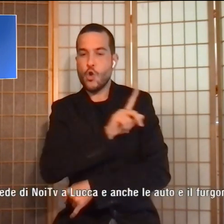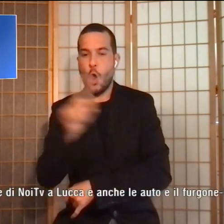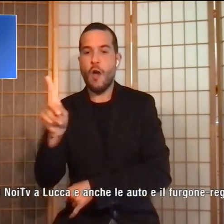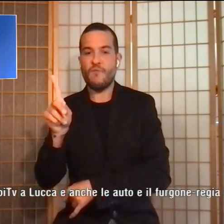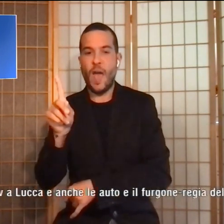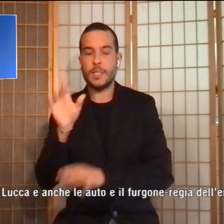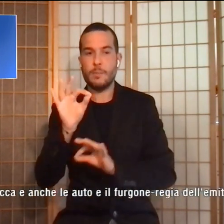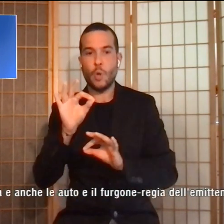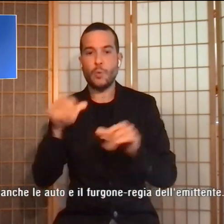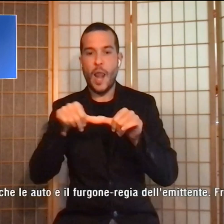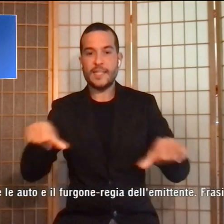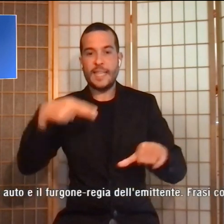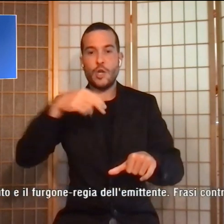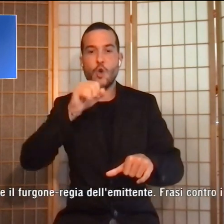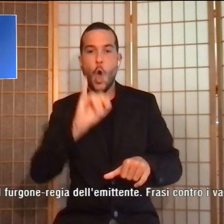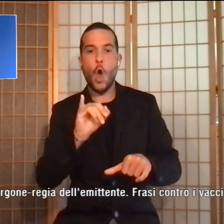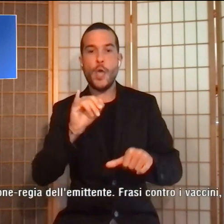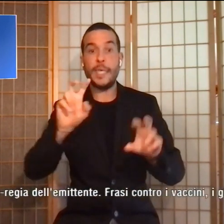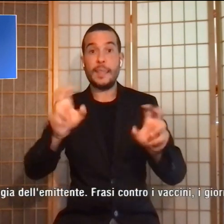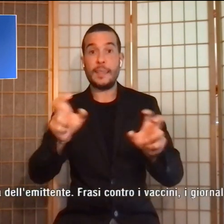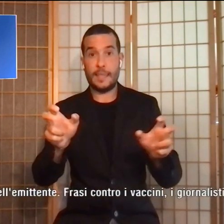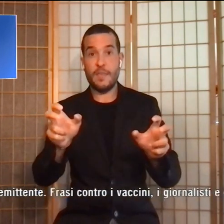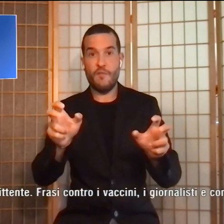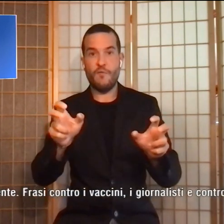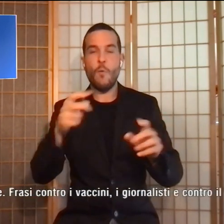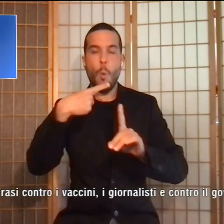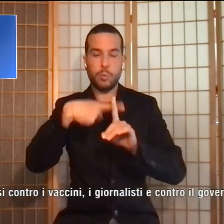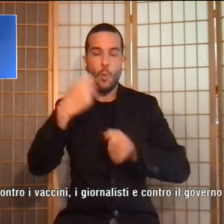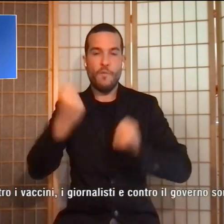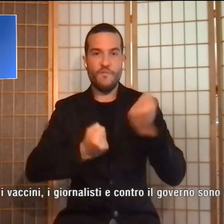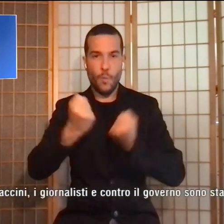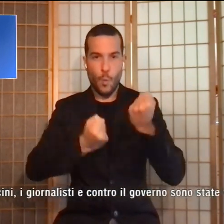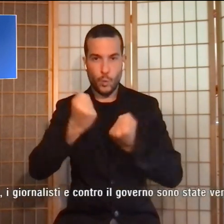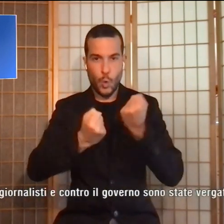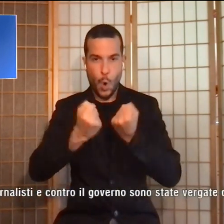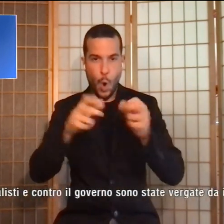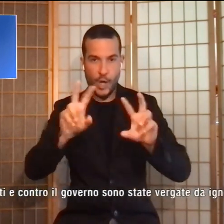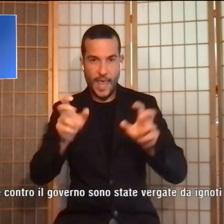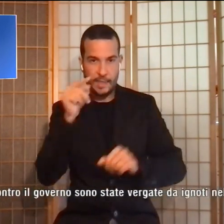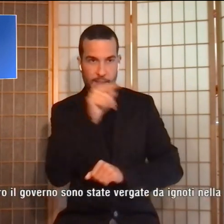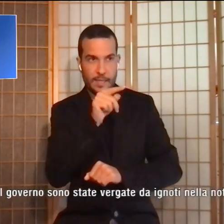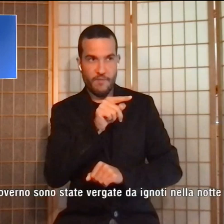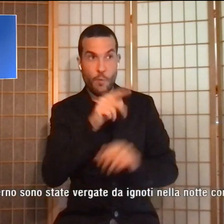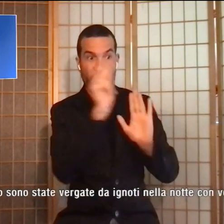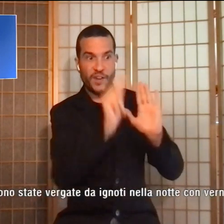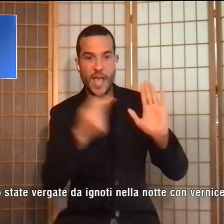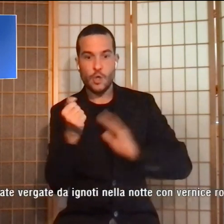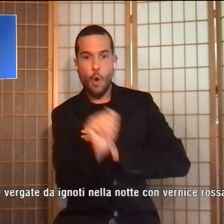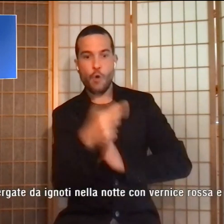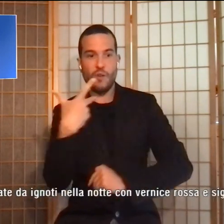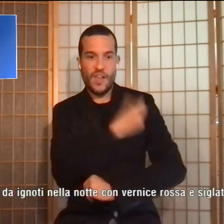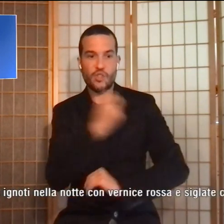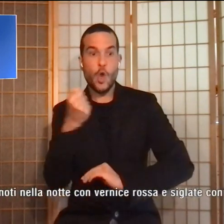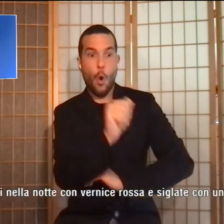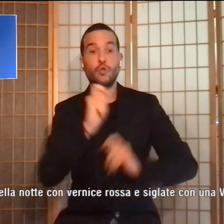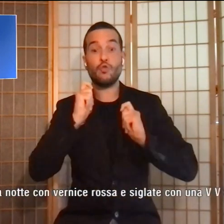Lucca e anche le auto e il furgone regia dell'emittente. Frasi contro i vaccini ma anche contro i giornalisti, contro il